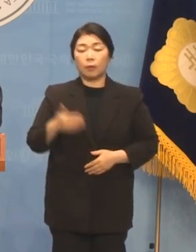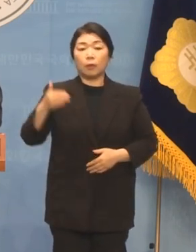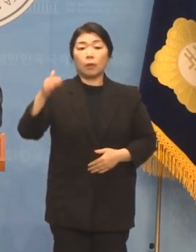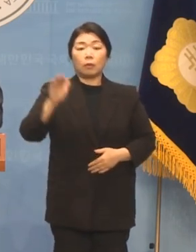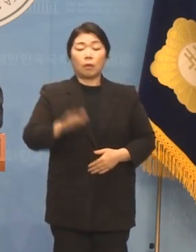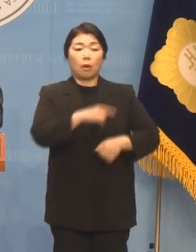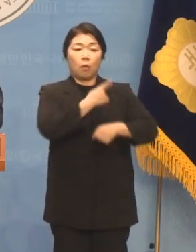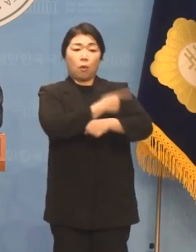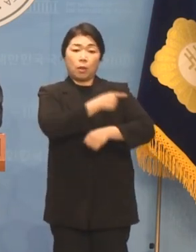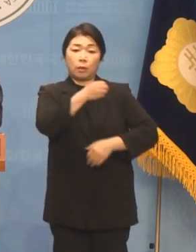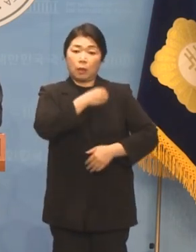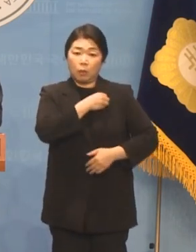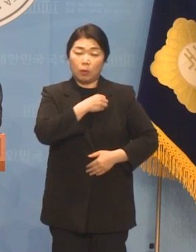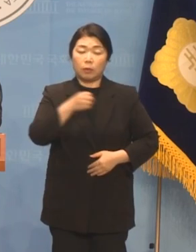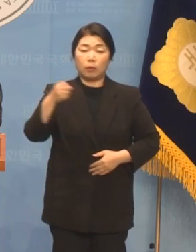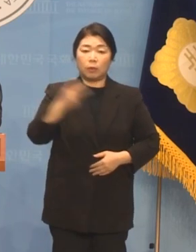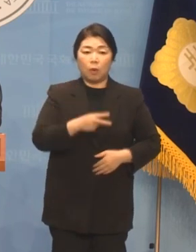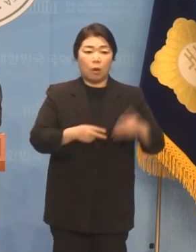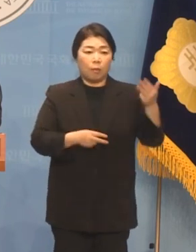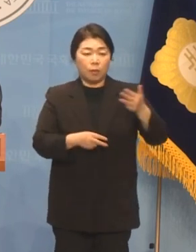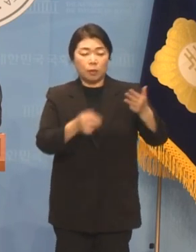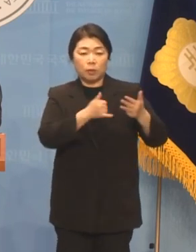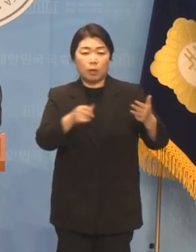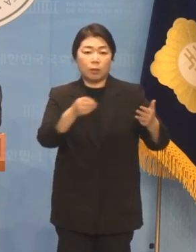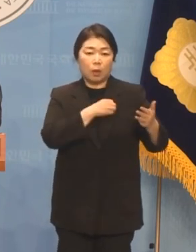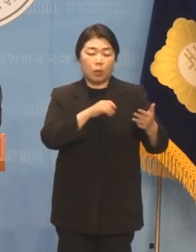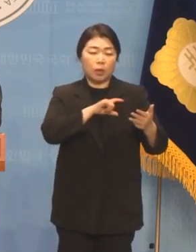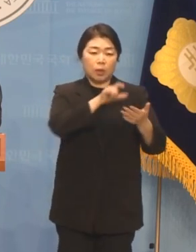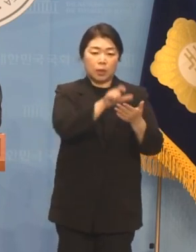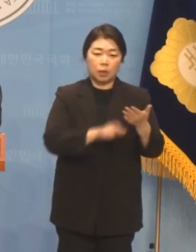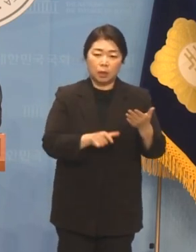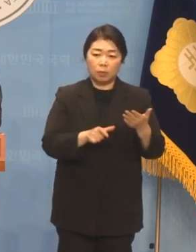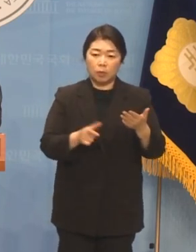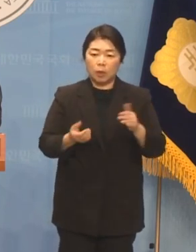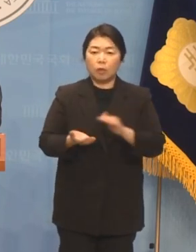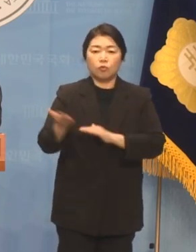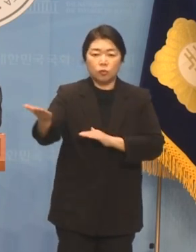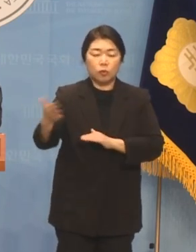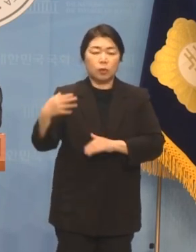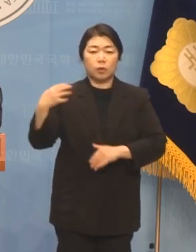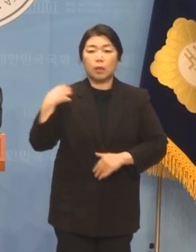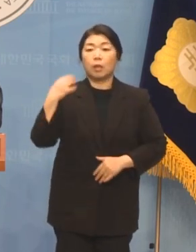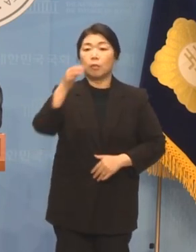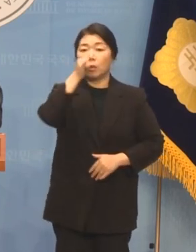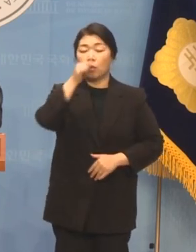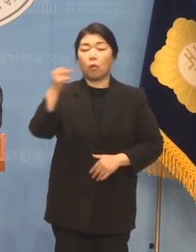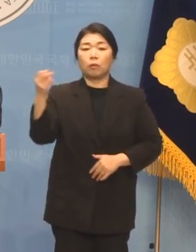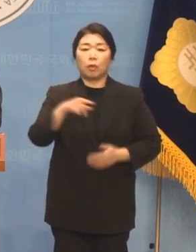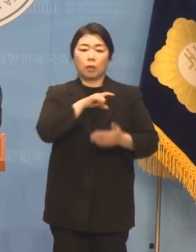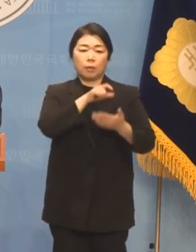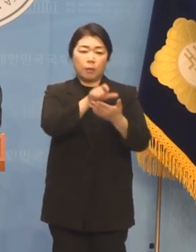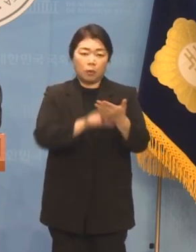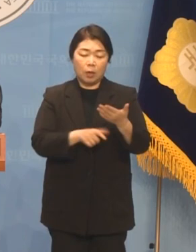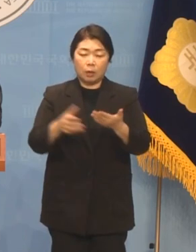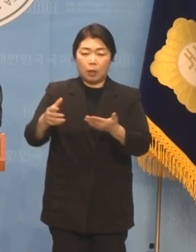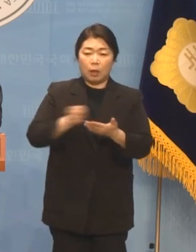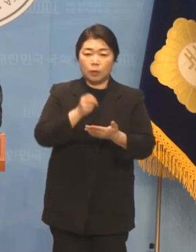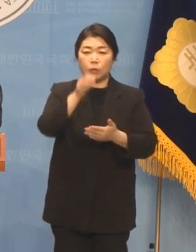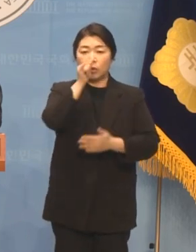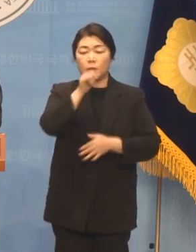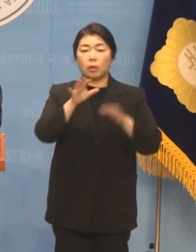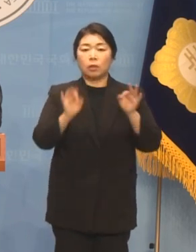권리당원 등 8천여 명의 당원 명부를 유출한 책임이 있고 이 명부를 확보하고 있는